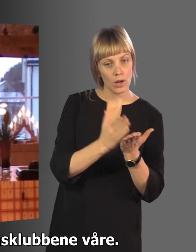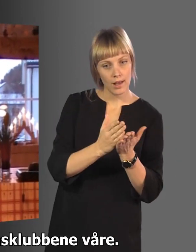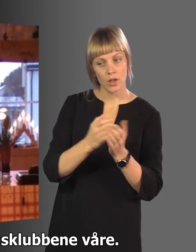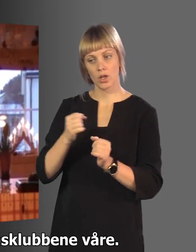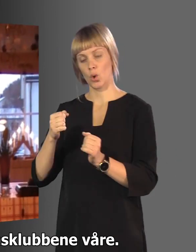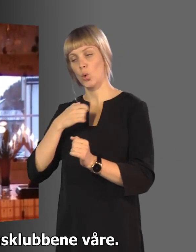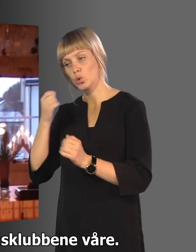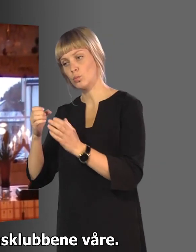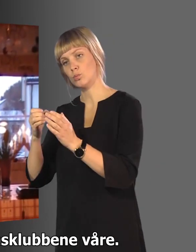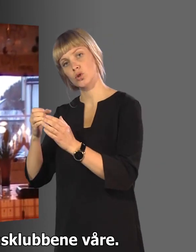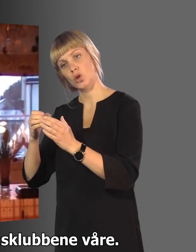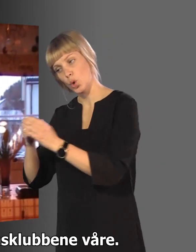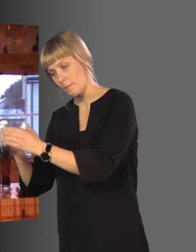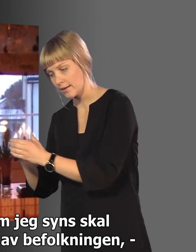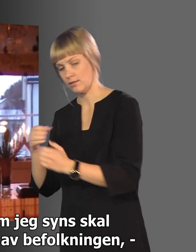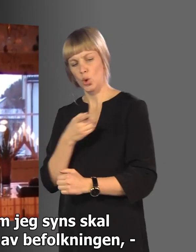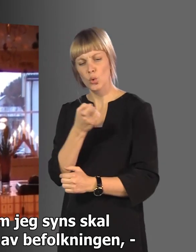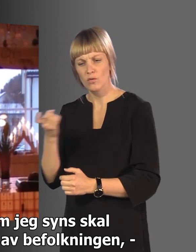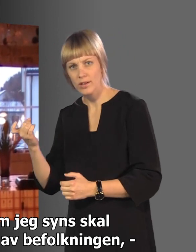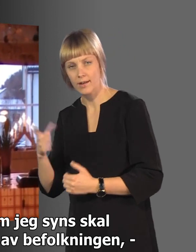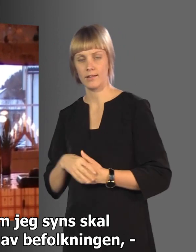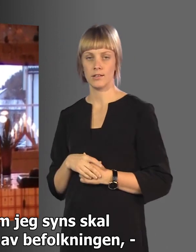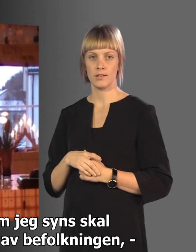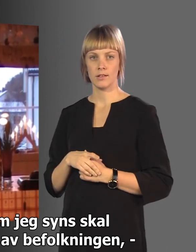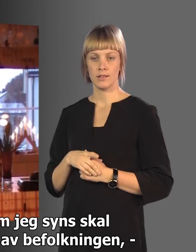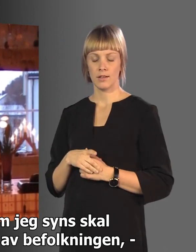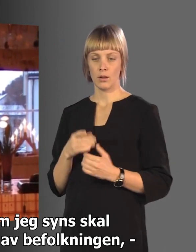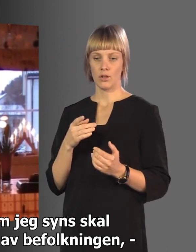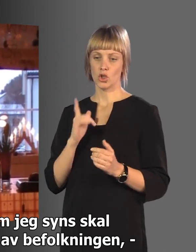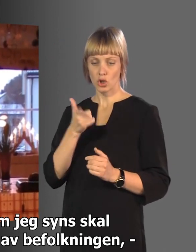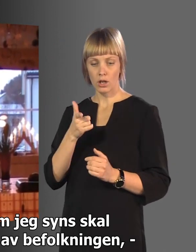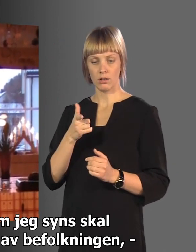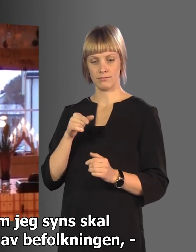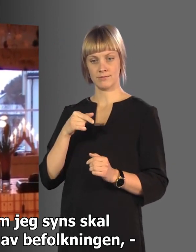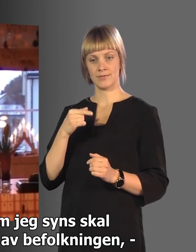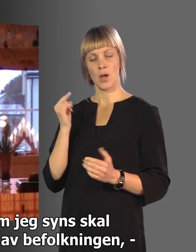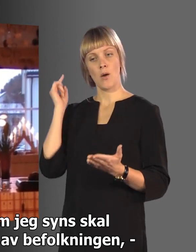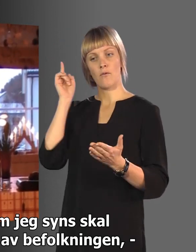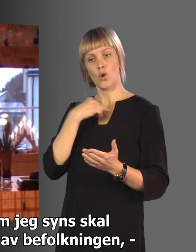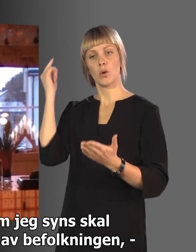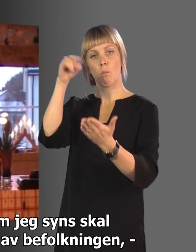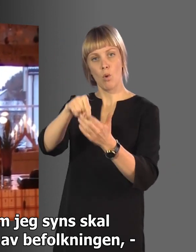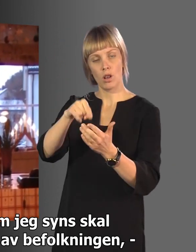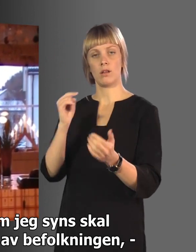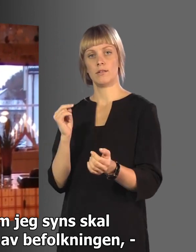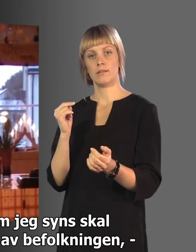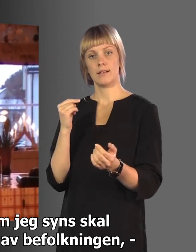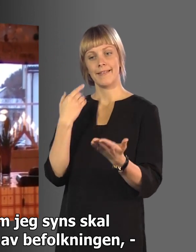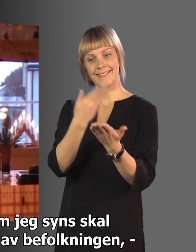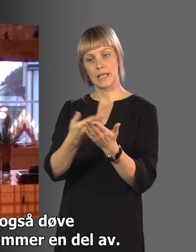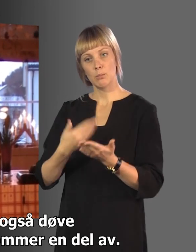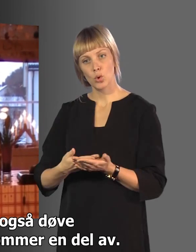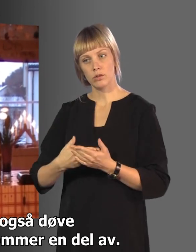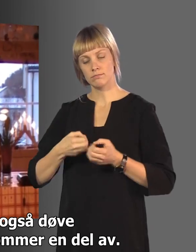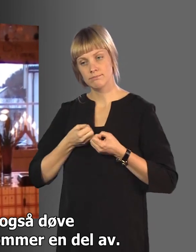utfordre ungdomsskollene våre. Fordi at det er jo et tilbud som skal, synes jeg da, fange det brede laget av